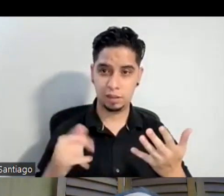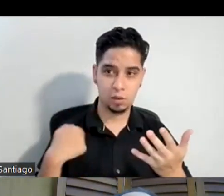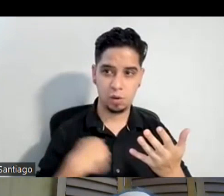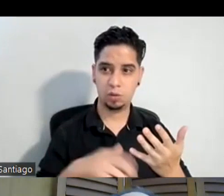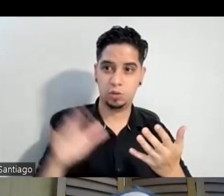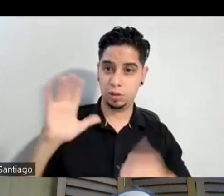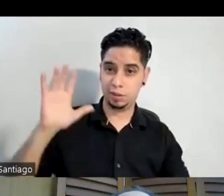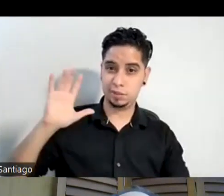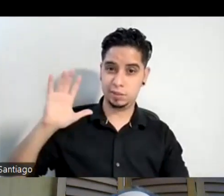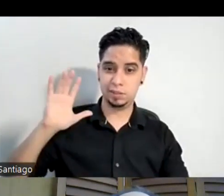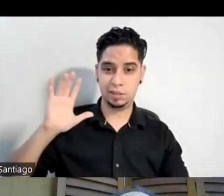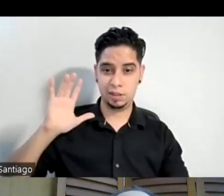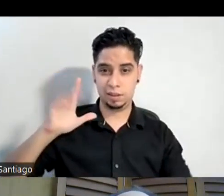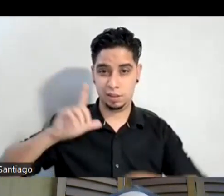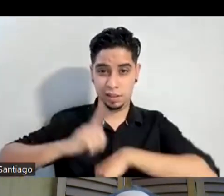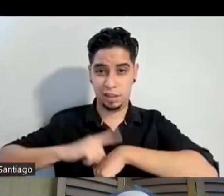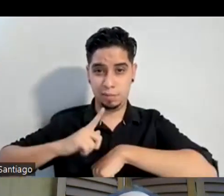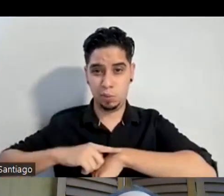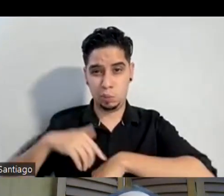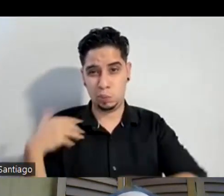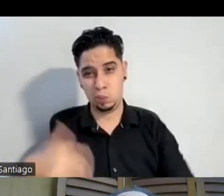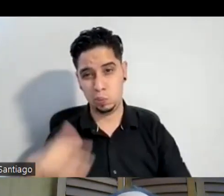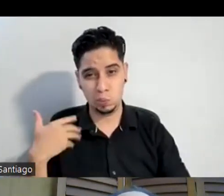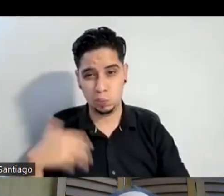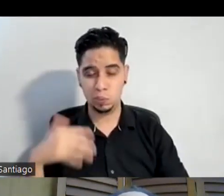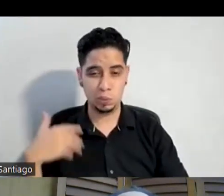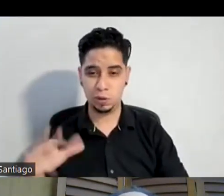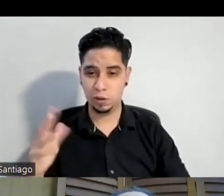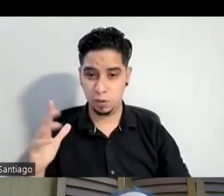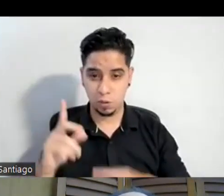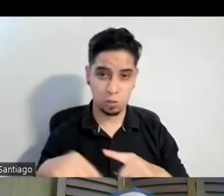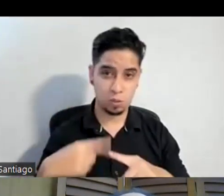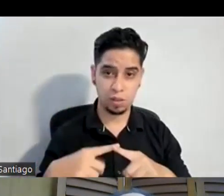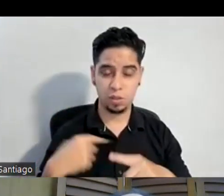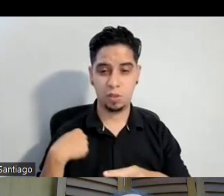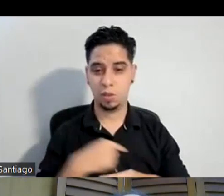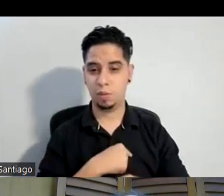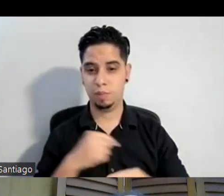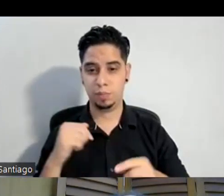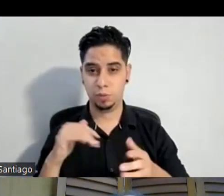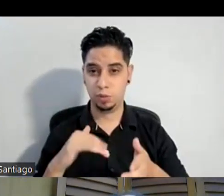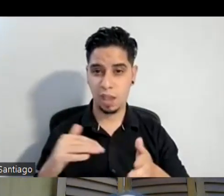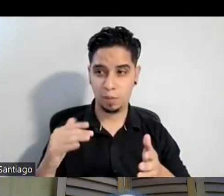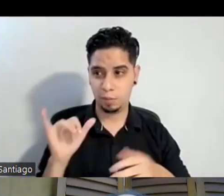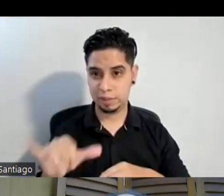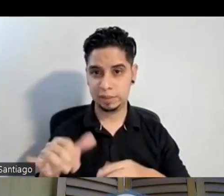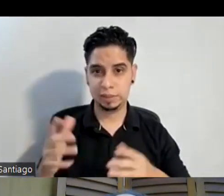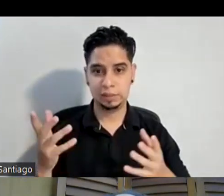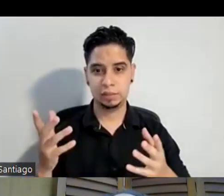esos momentos así estábamos nosotros cuando cuando estudiábamos y y ha sido bonito